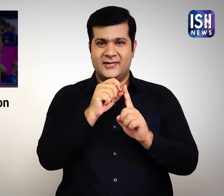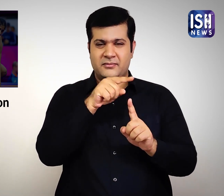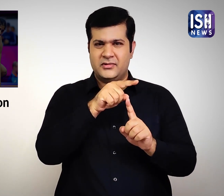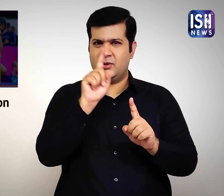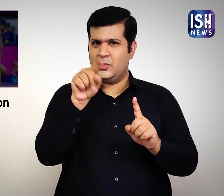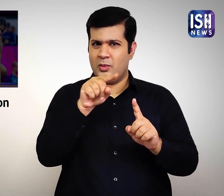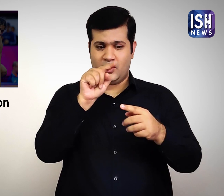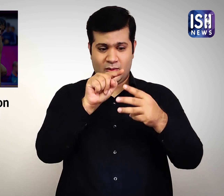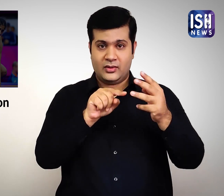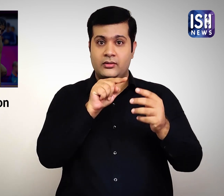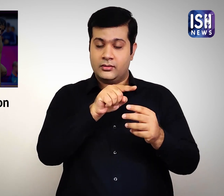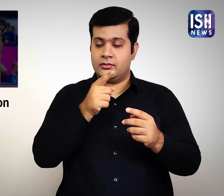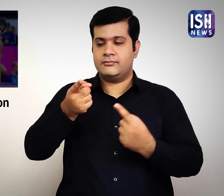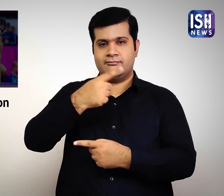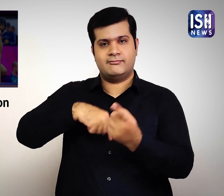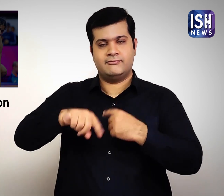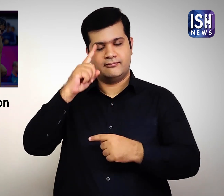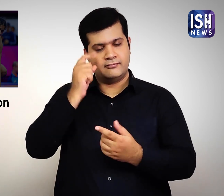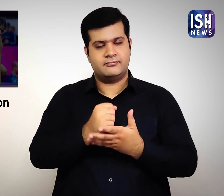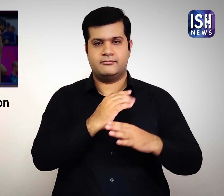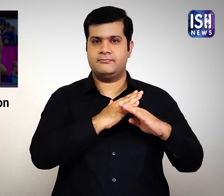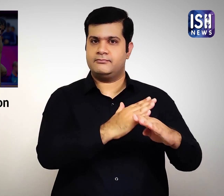दिया गया है।